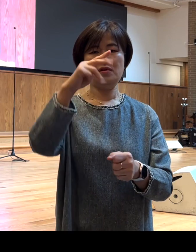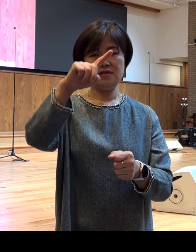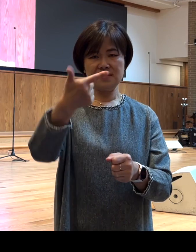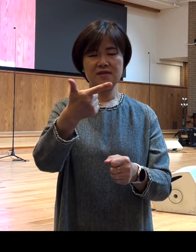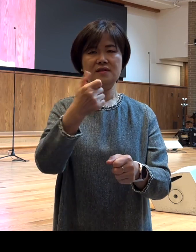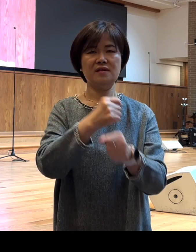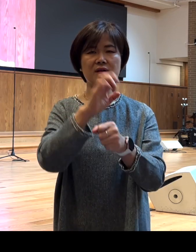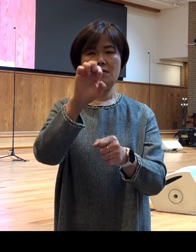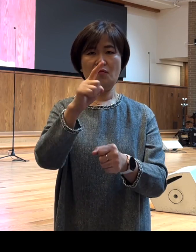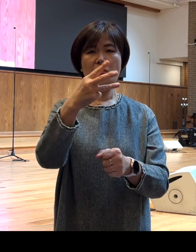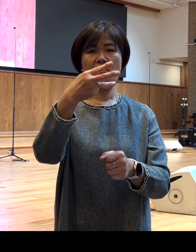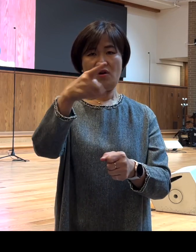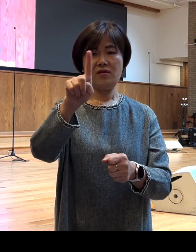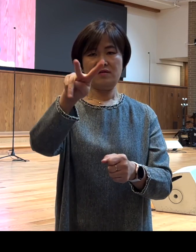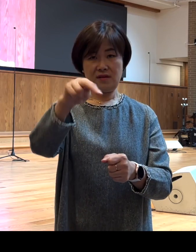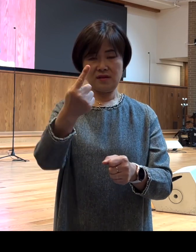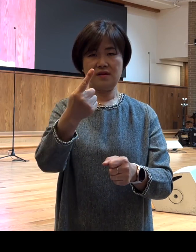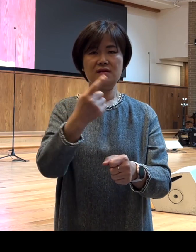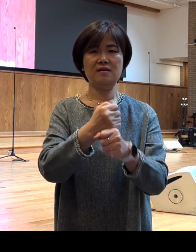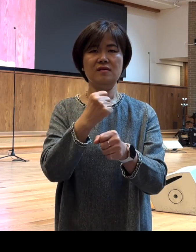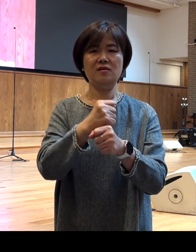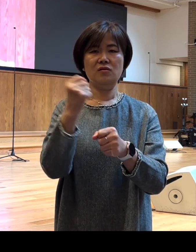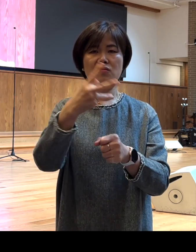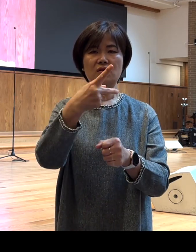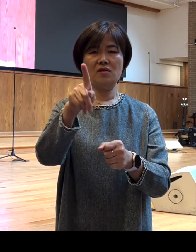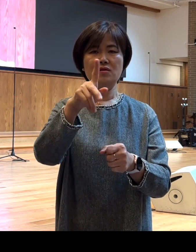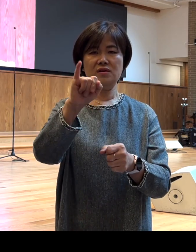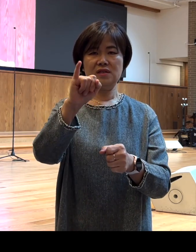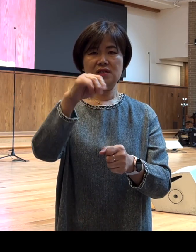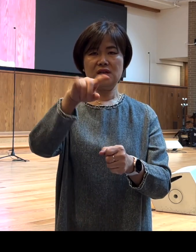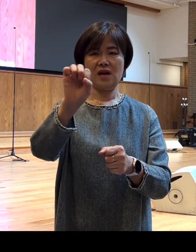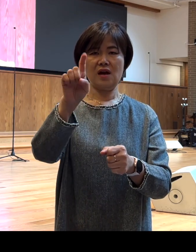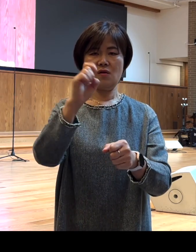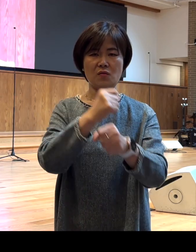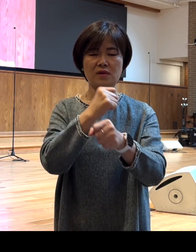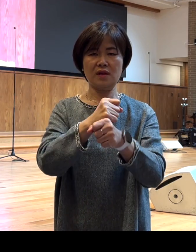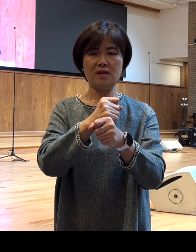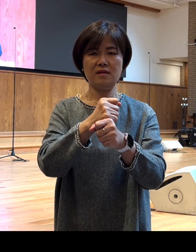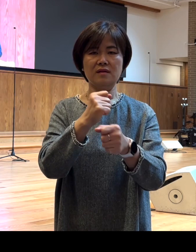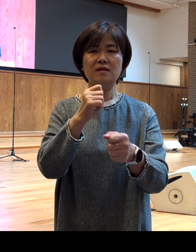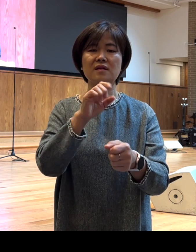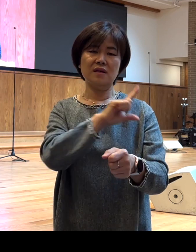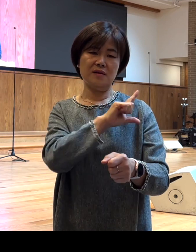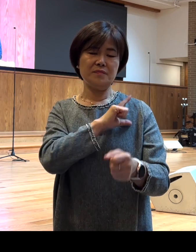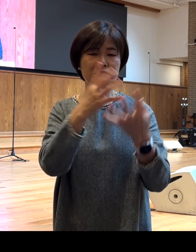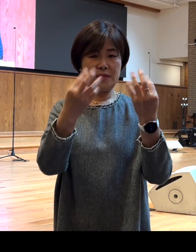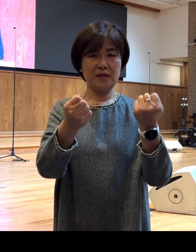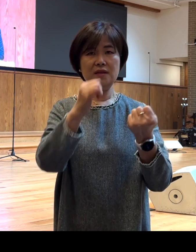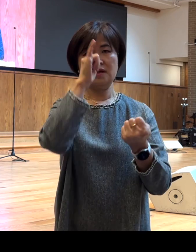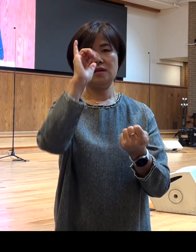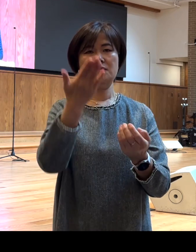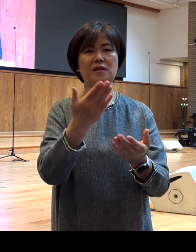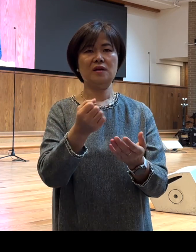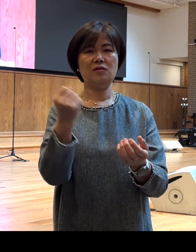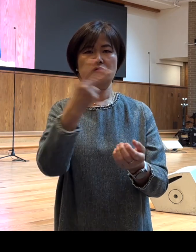우리 러시아권에서는 파블로프라고 하는 이름도 폴의 이름에서 온 것이고 또 이탈리아 이름